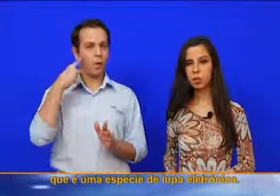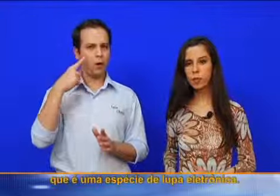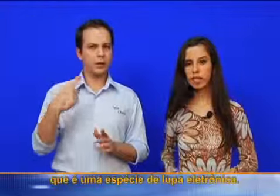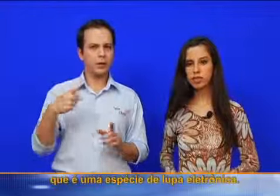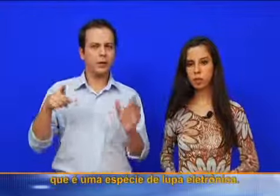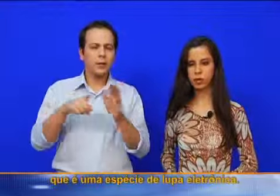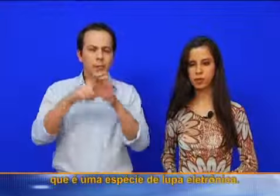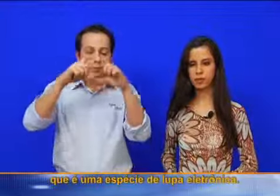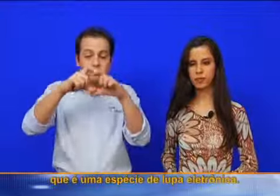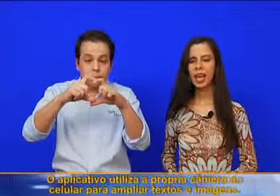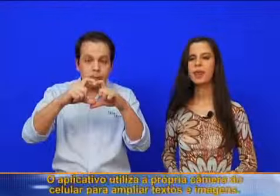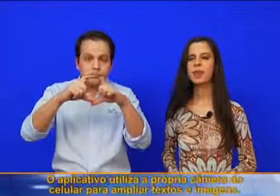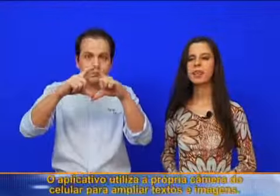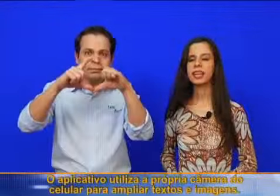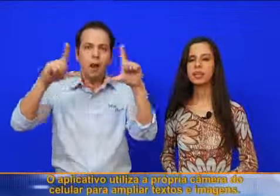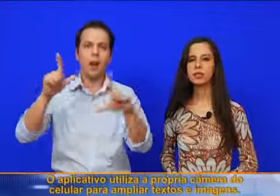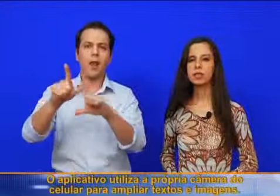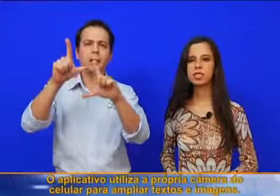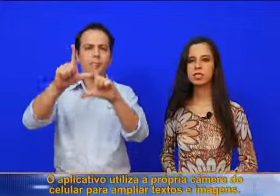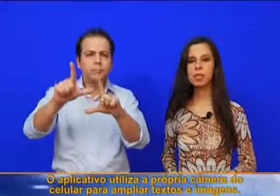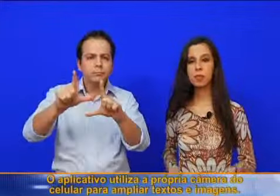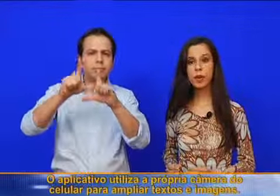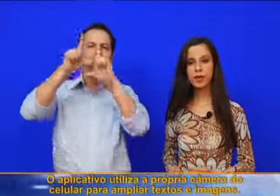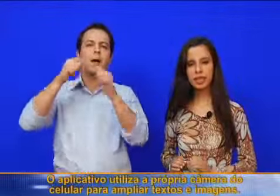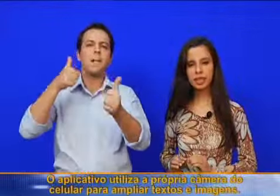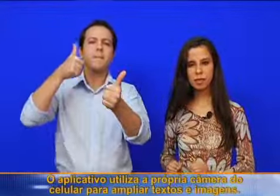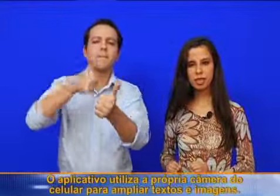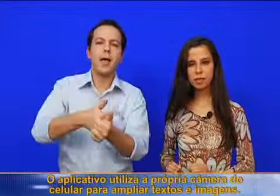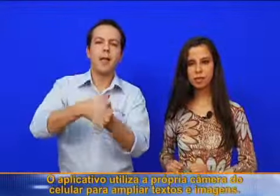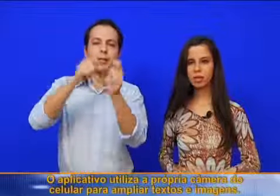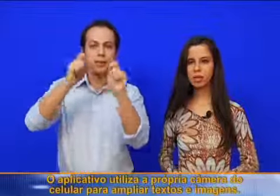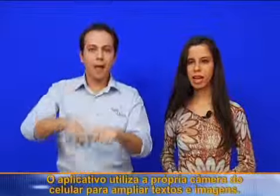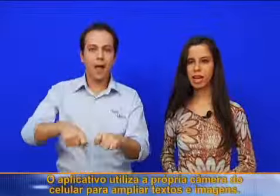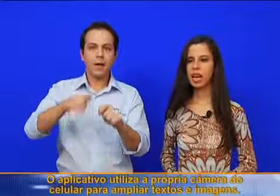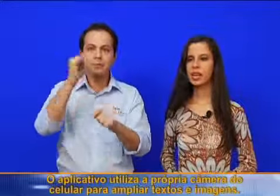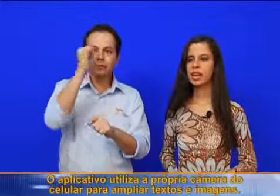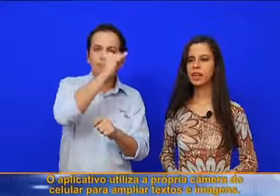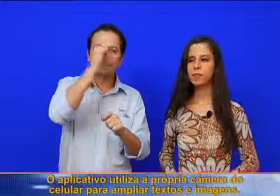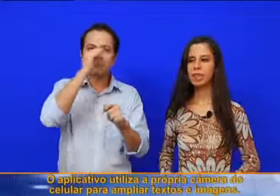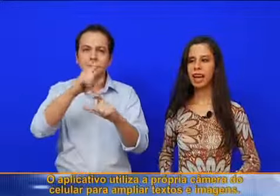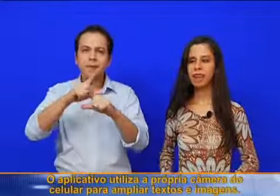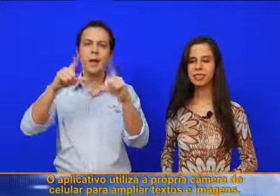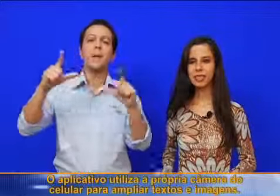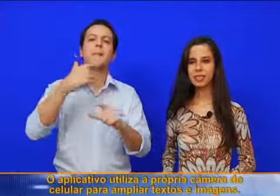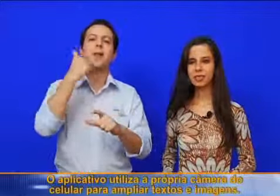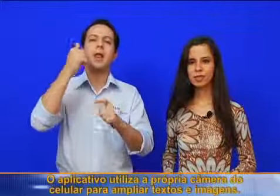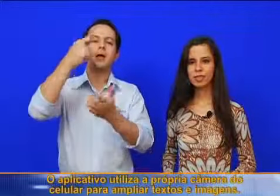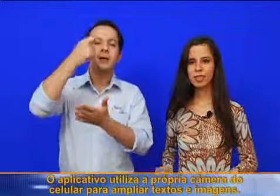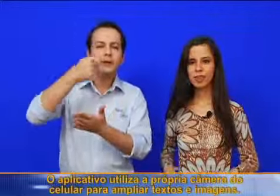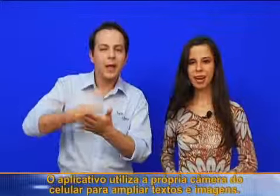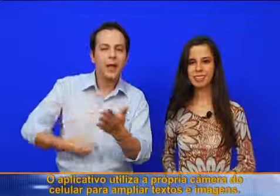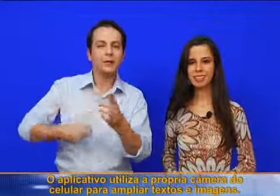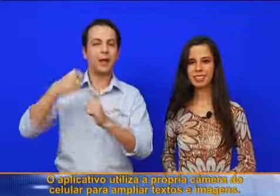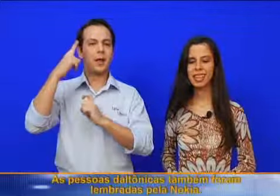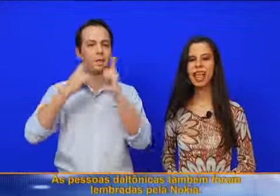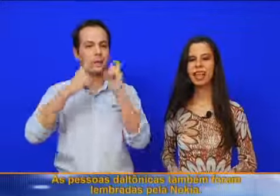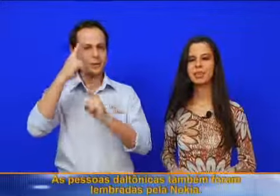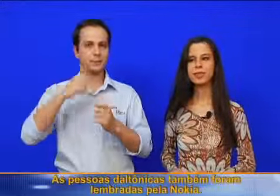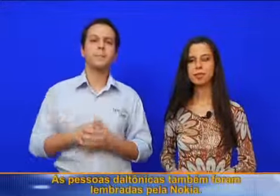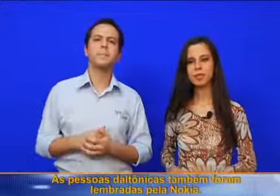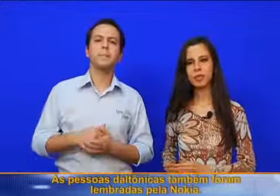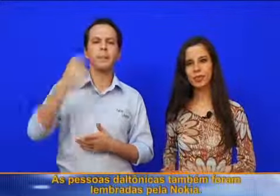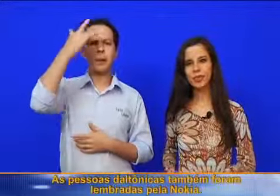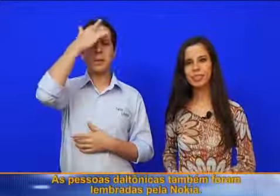espécie de lupa eletrônica. O aplicativo utiliza a própria câmera do celular para ampliar textos e imagens.